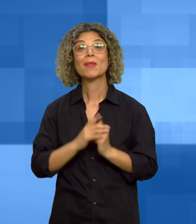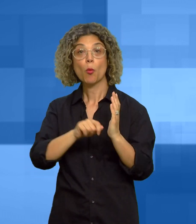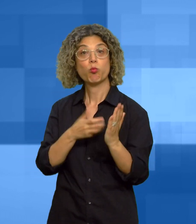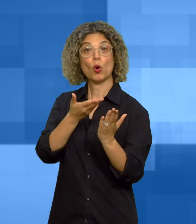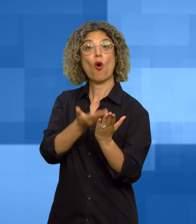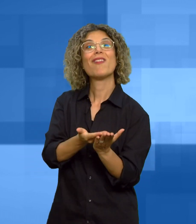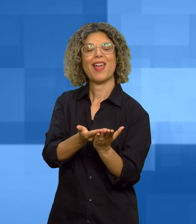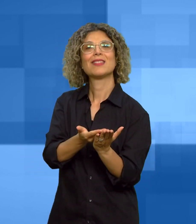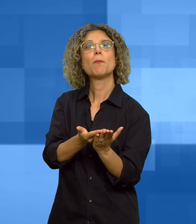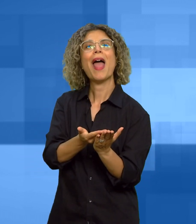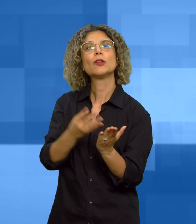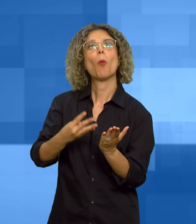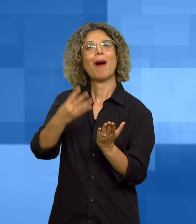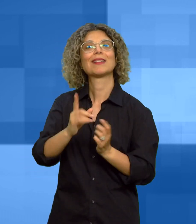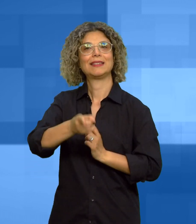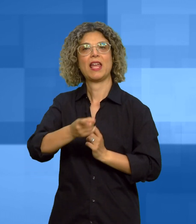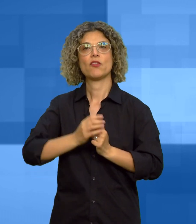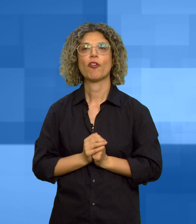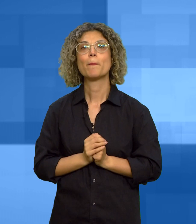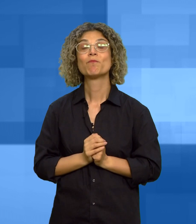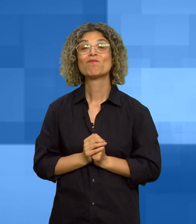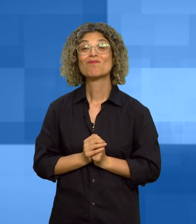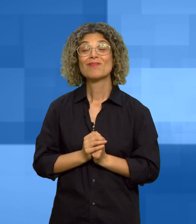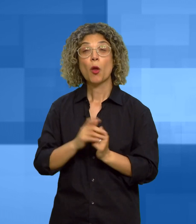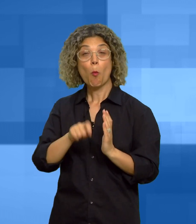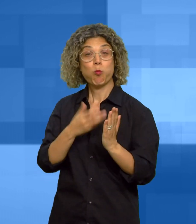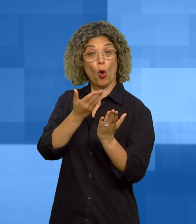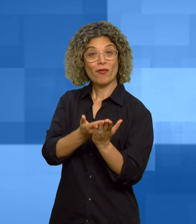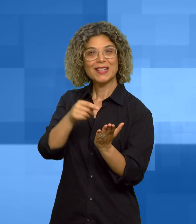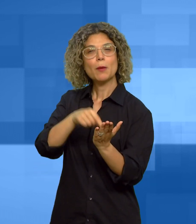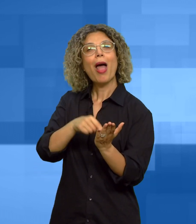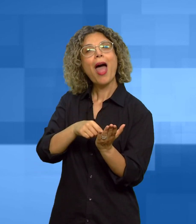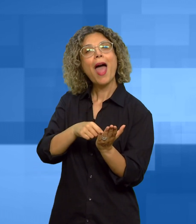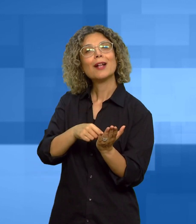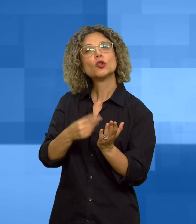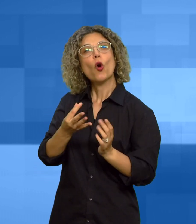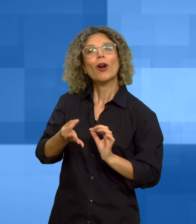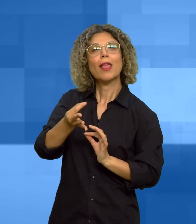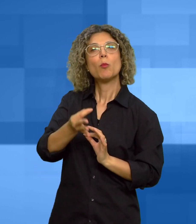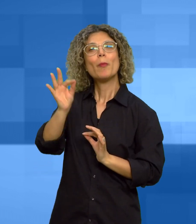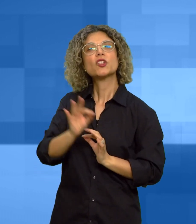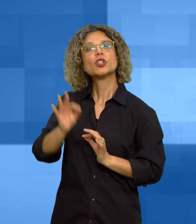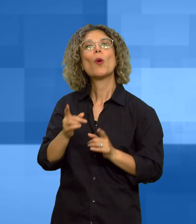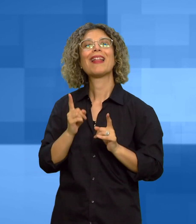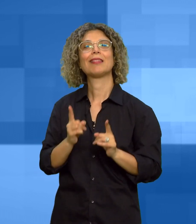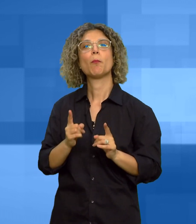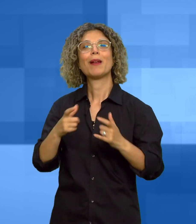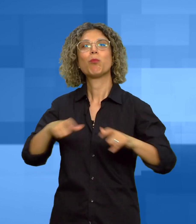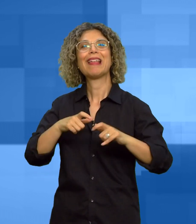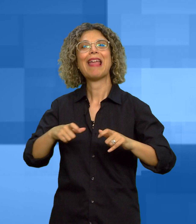provvedimento sarà presentato martedì questa misura prevede rimborsi percentuali sul costo dei biglietti